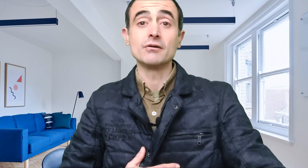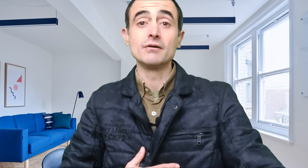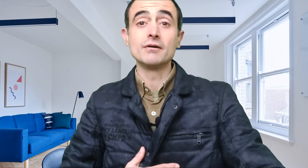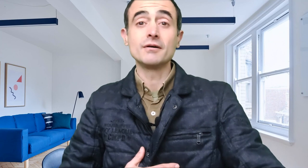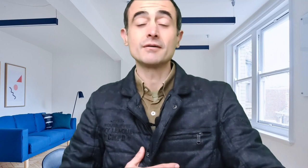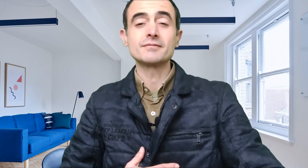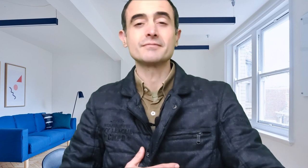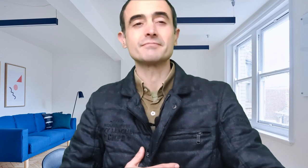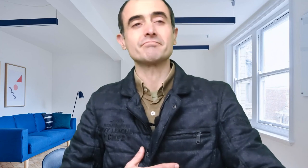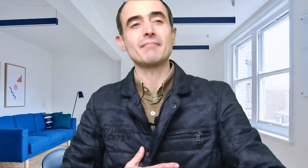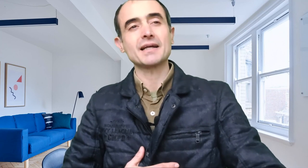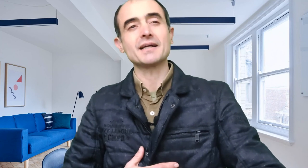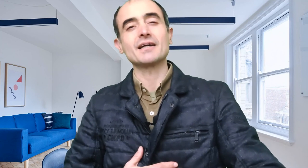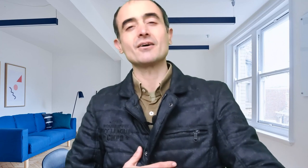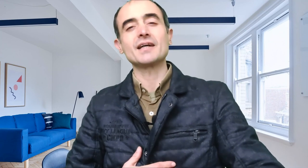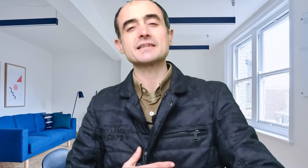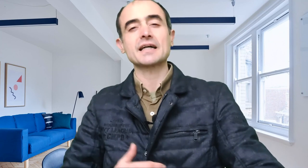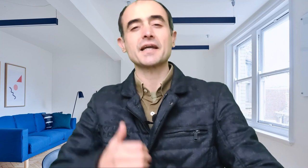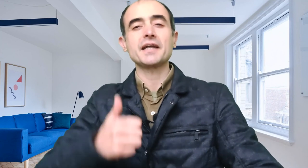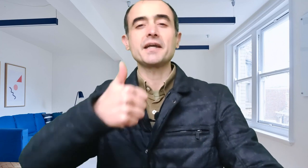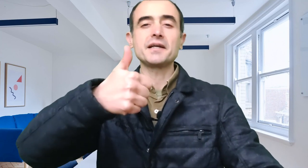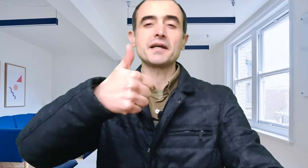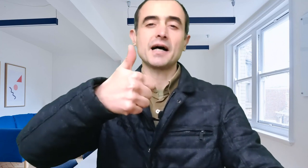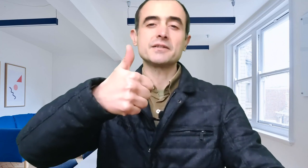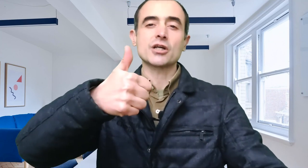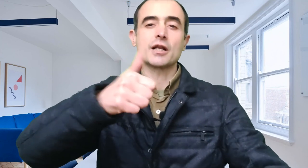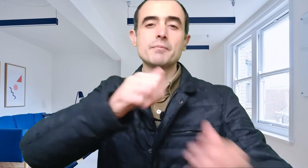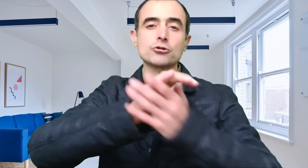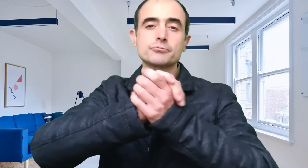vale hoy hasta aquí seguiremos las cosas las Gracias.